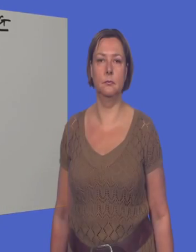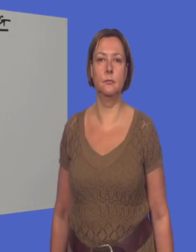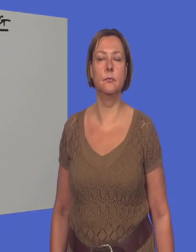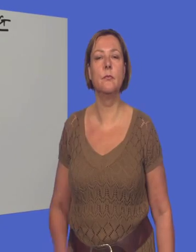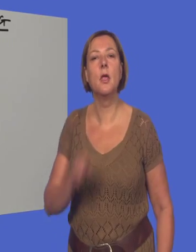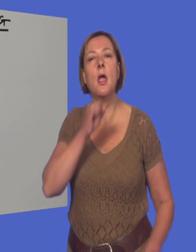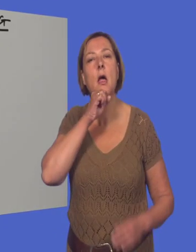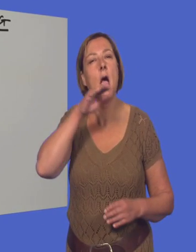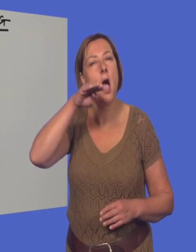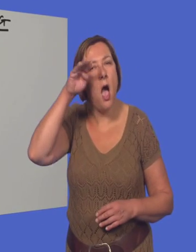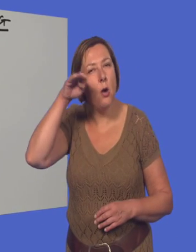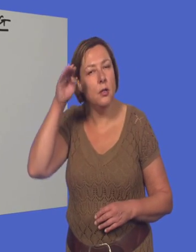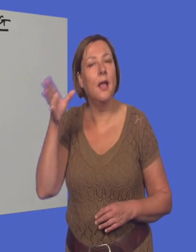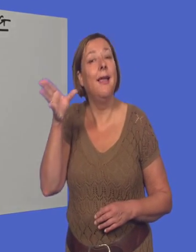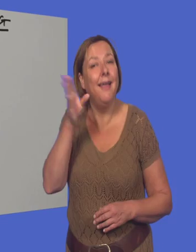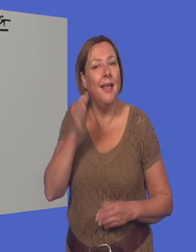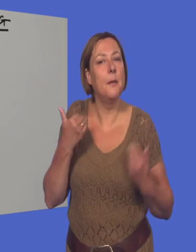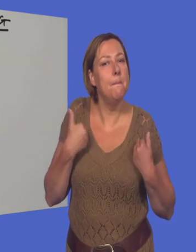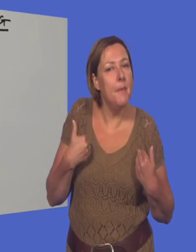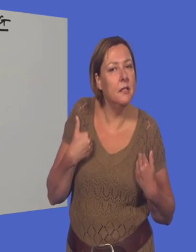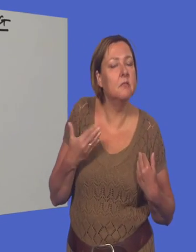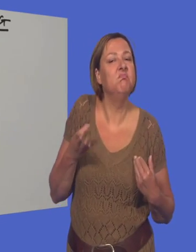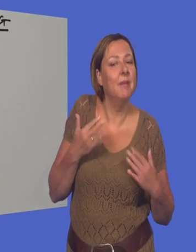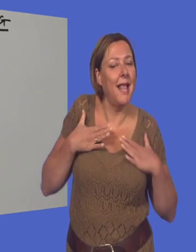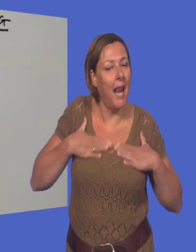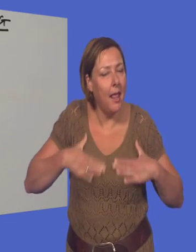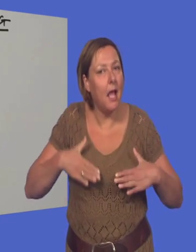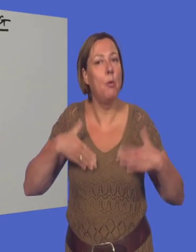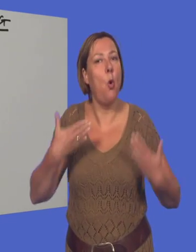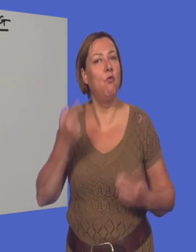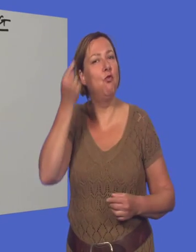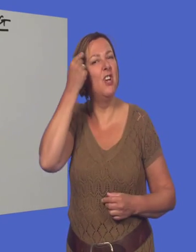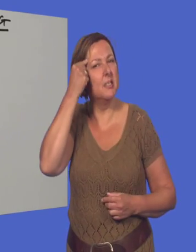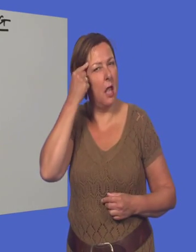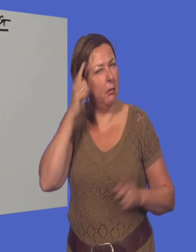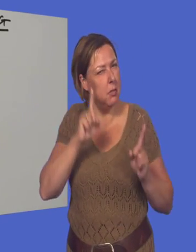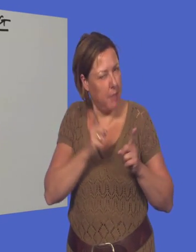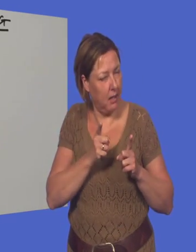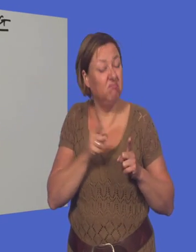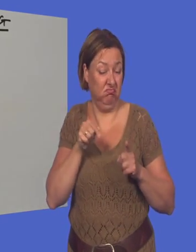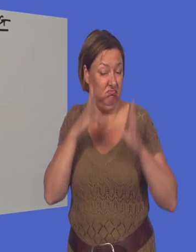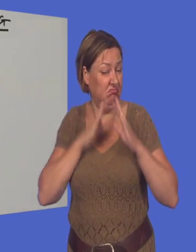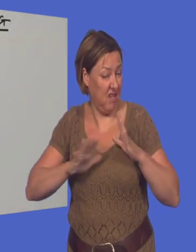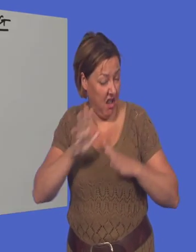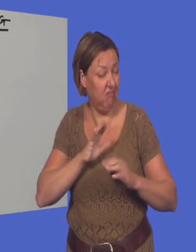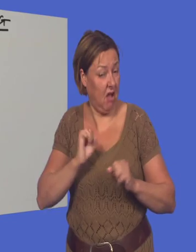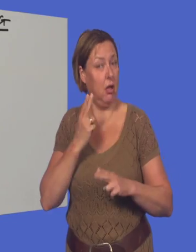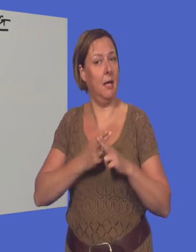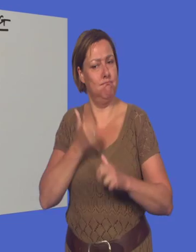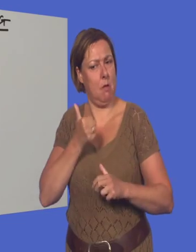Ouderen en mensen met een lichamelijke of een verstandelijke beperking kunnen in Nederland rekenen op goede ondersteuning en zorg.